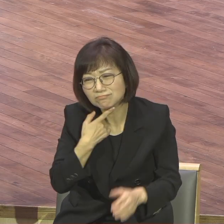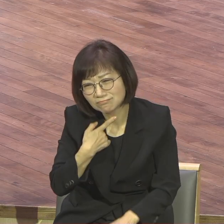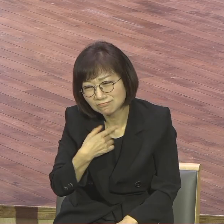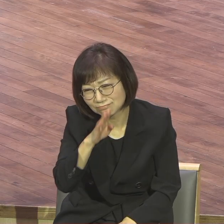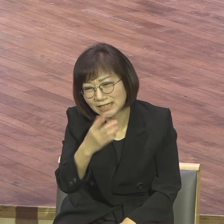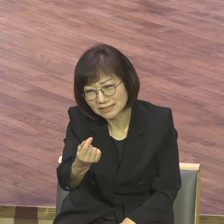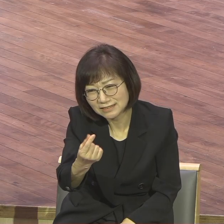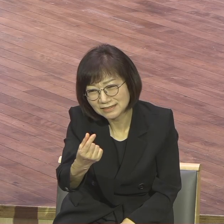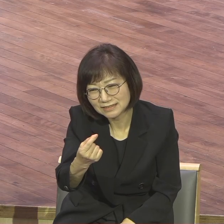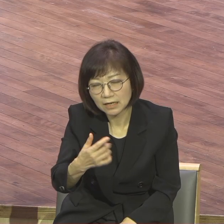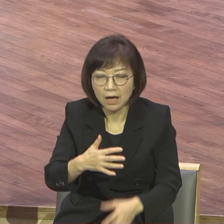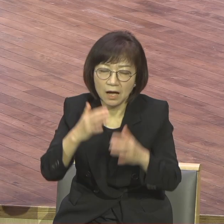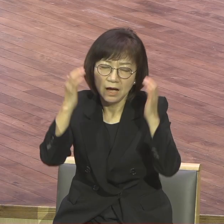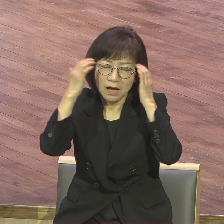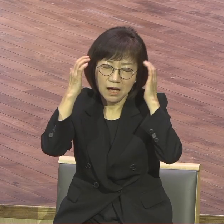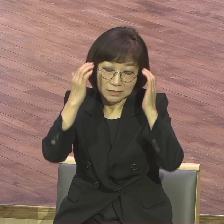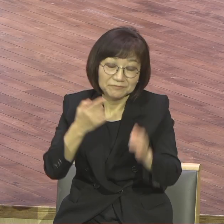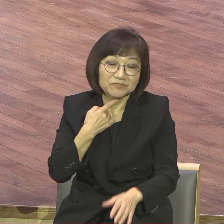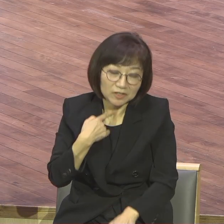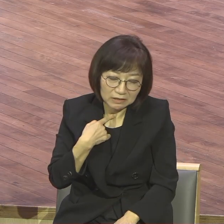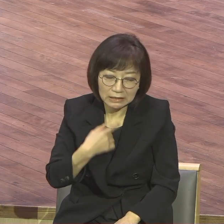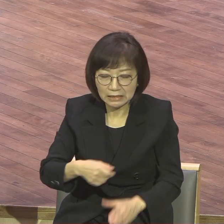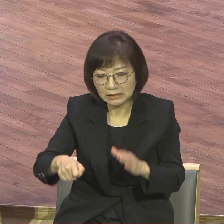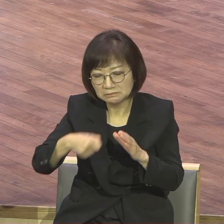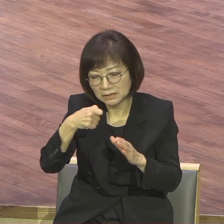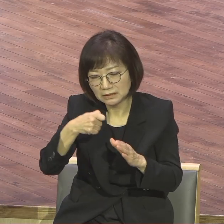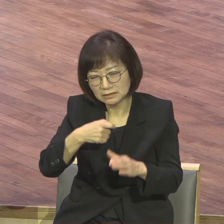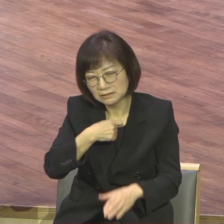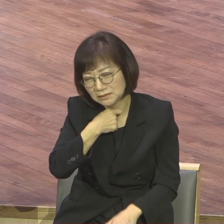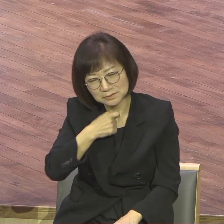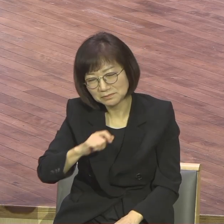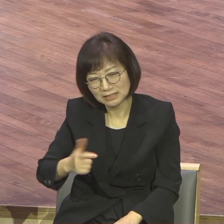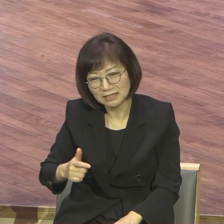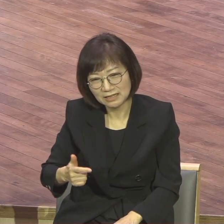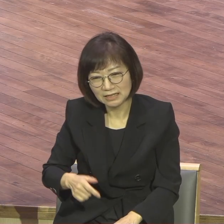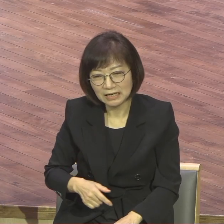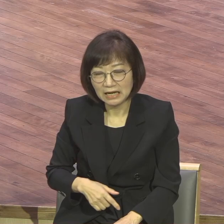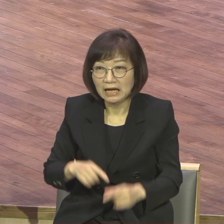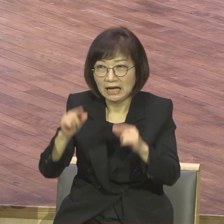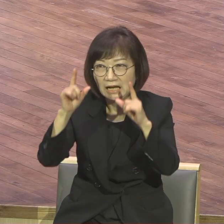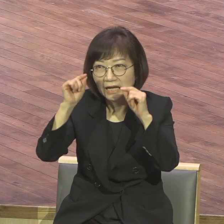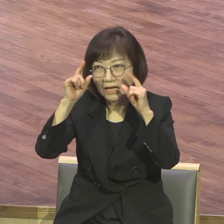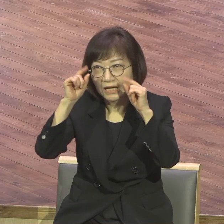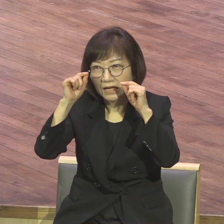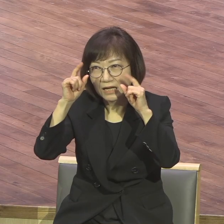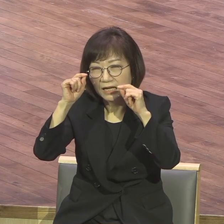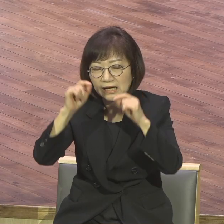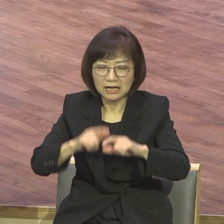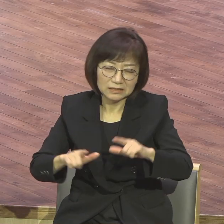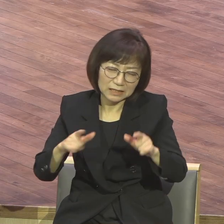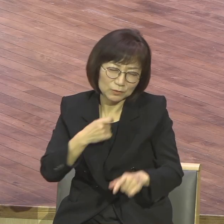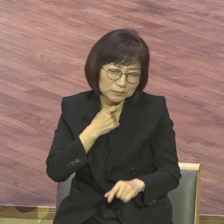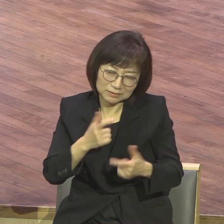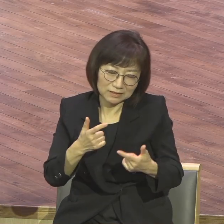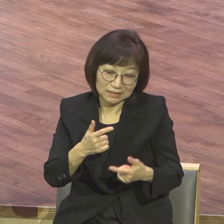무너져 땅이 꺼지고 밥맛도 없고 잠자고 싶지도 않고 살고 싶지도 않을 때가 있습니다. 그럴 때 그럴 때